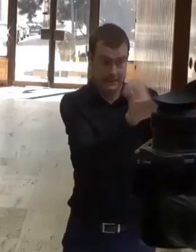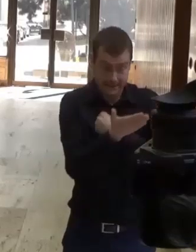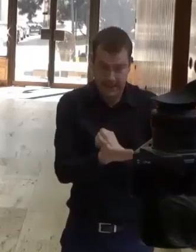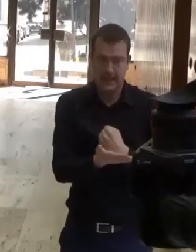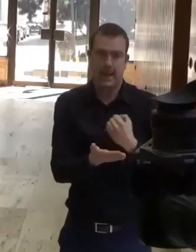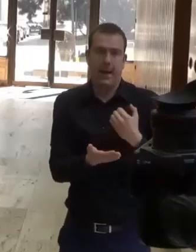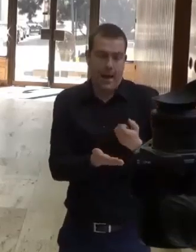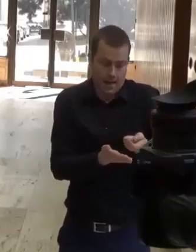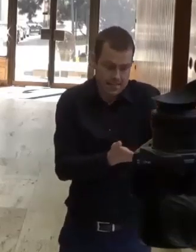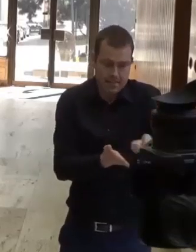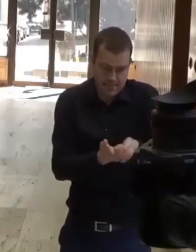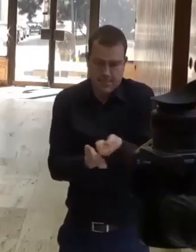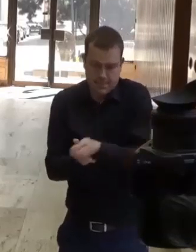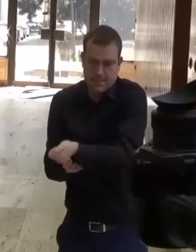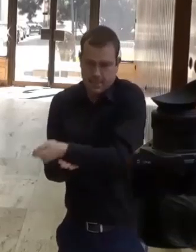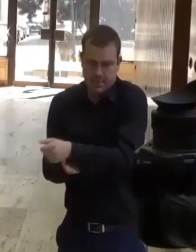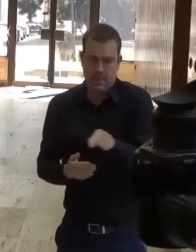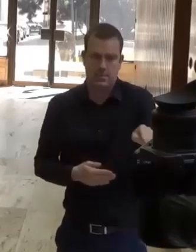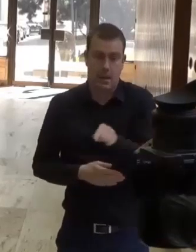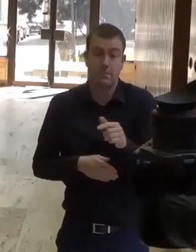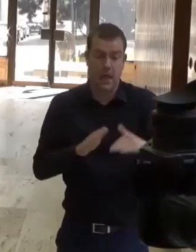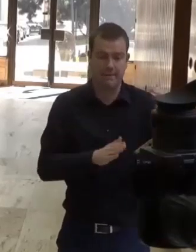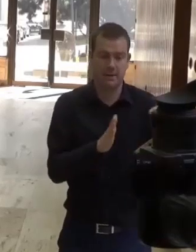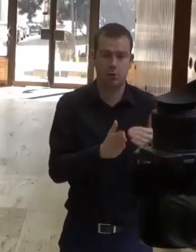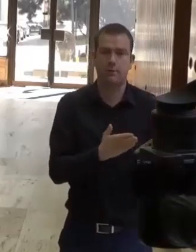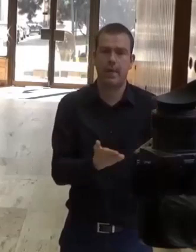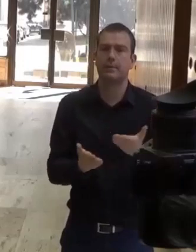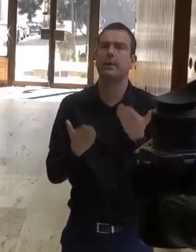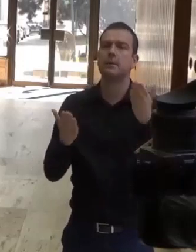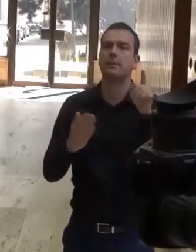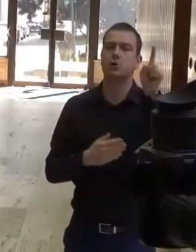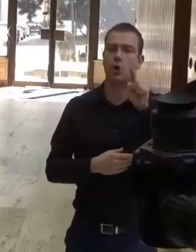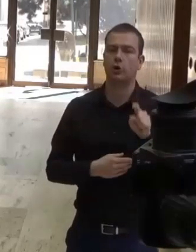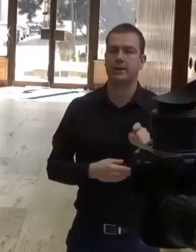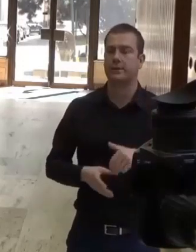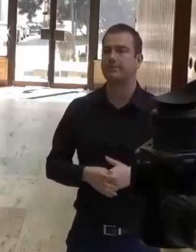sú momentálne najpoprednejšie. Nech sa páči otázky.